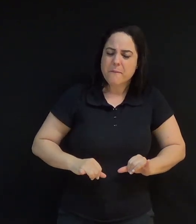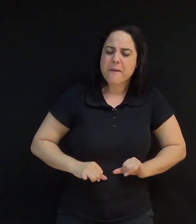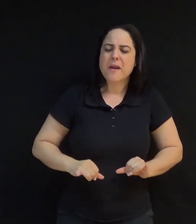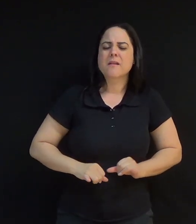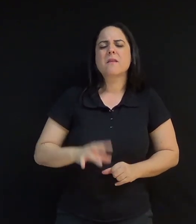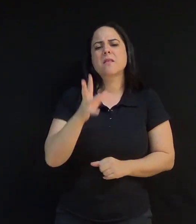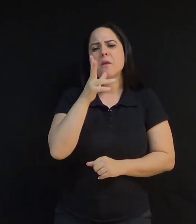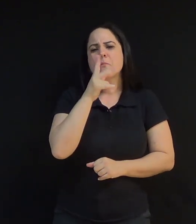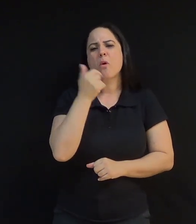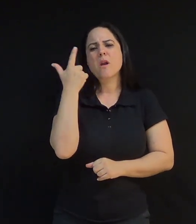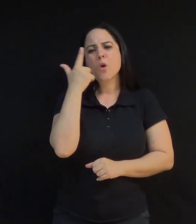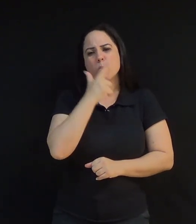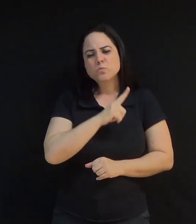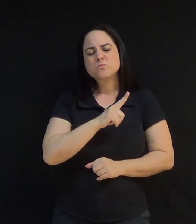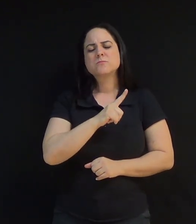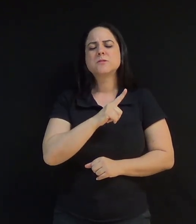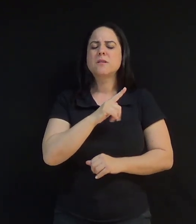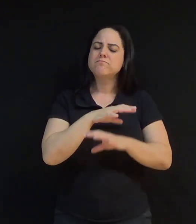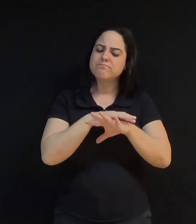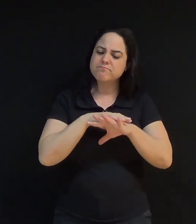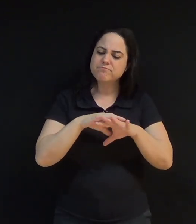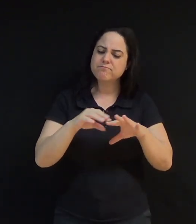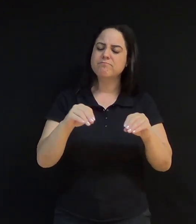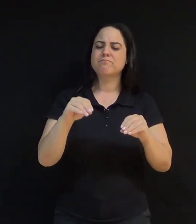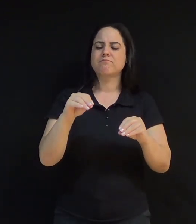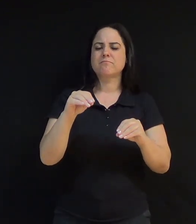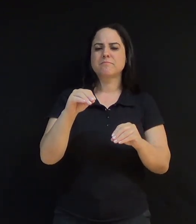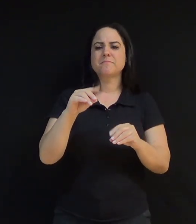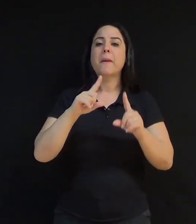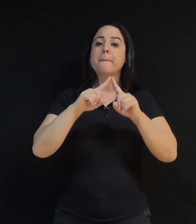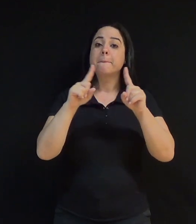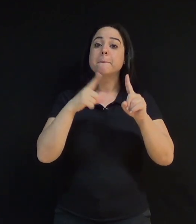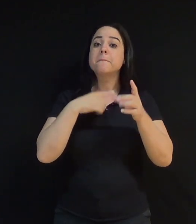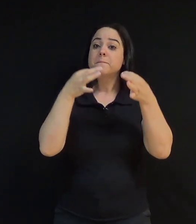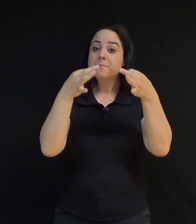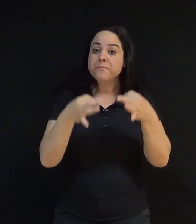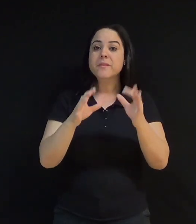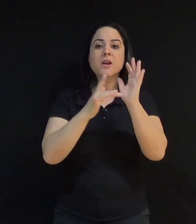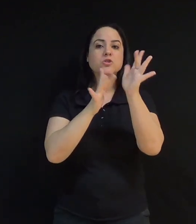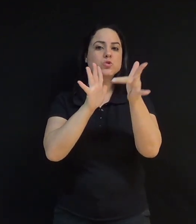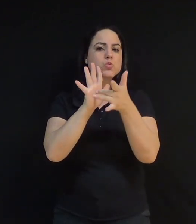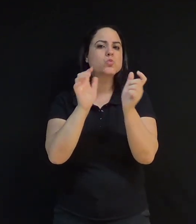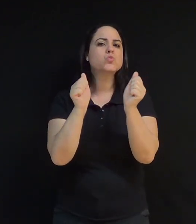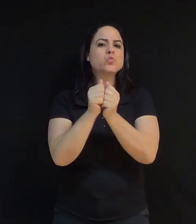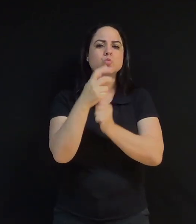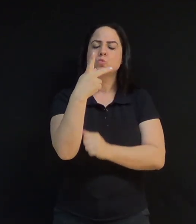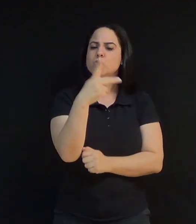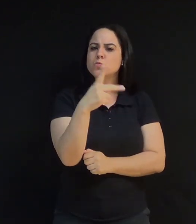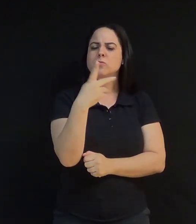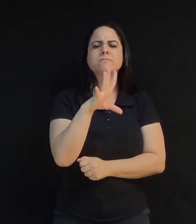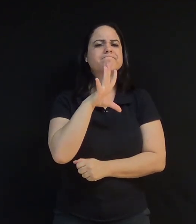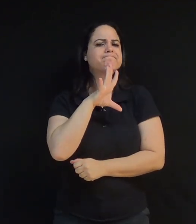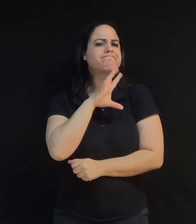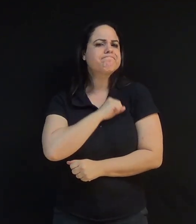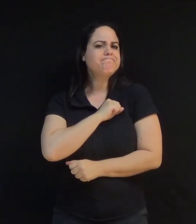para curar Mas tenho certeza que Jesus estará ao lado Com todo o amor do mundo Para restaurar e ajudar